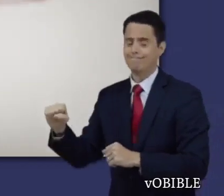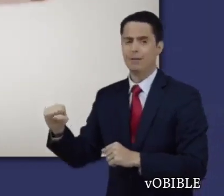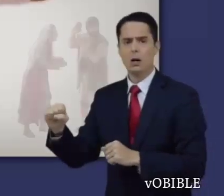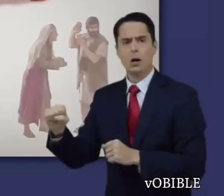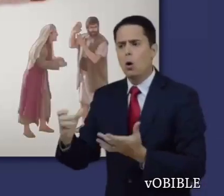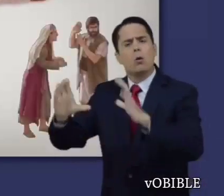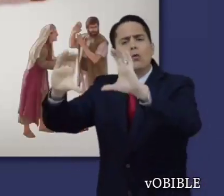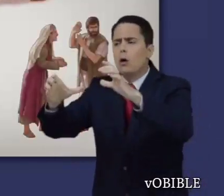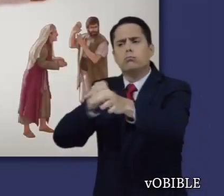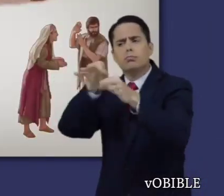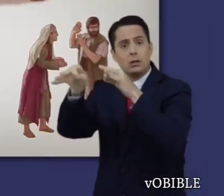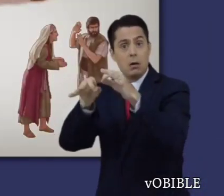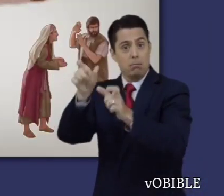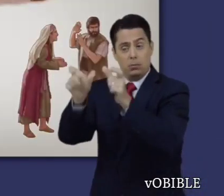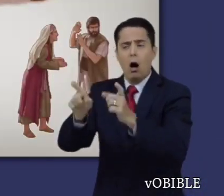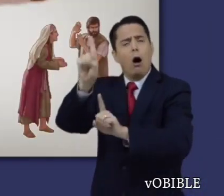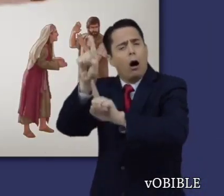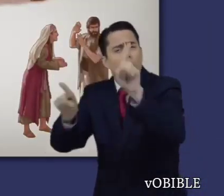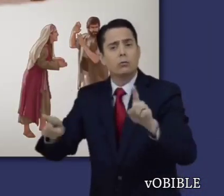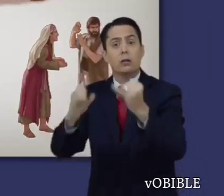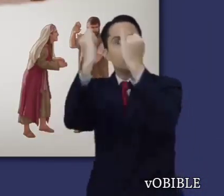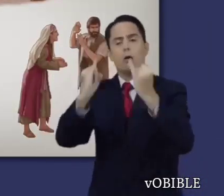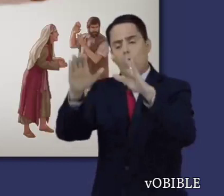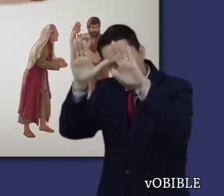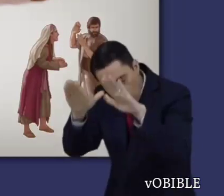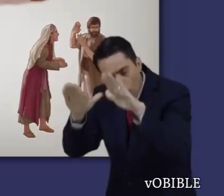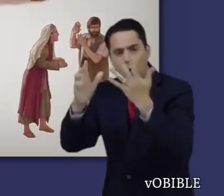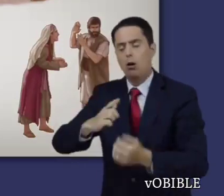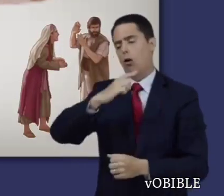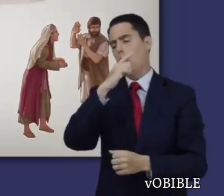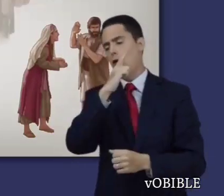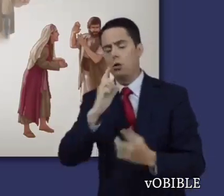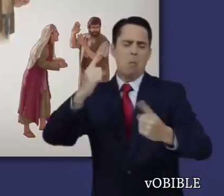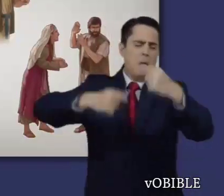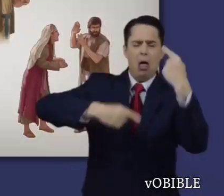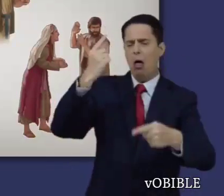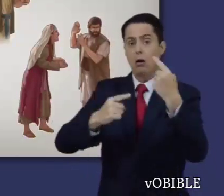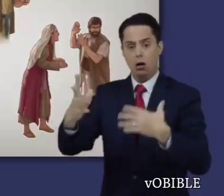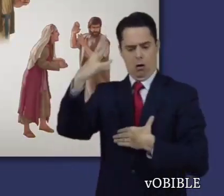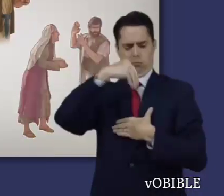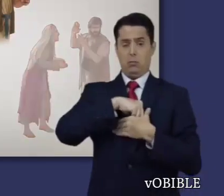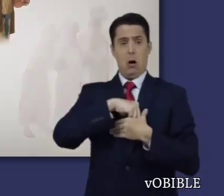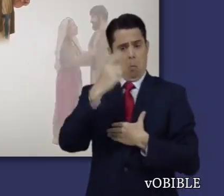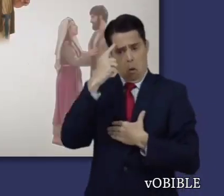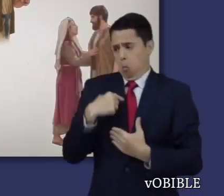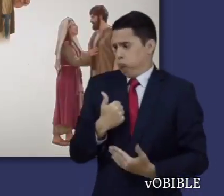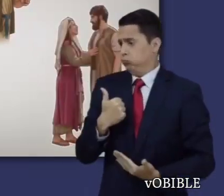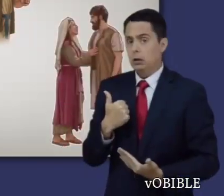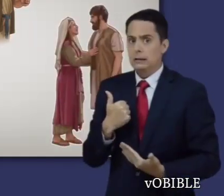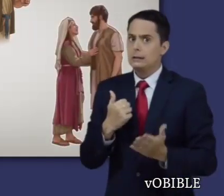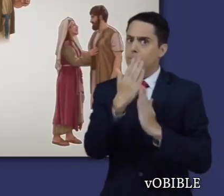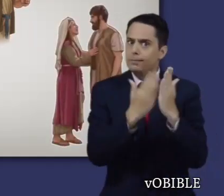Pablo recuerda a la congregación que las verdades bíblicas pueden derrumbar doctrinas, conductas y actitudes fuertemente